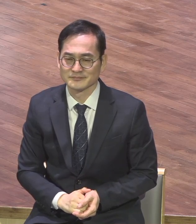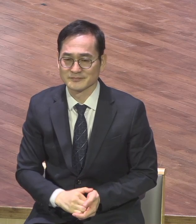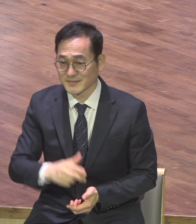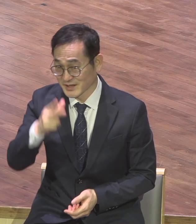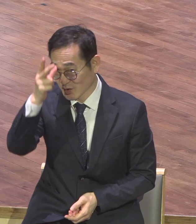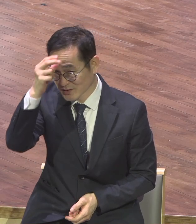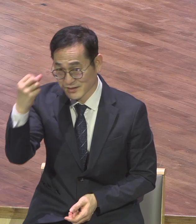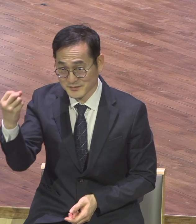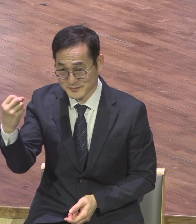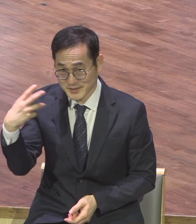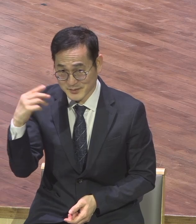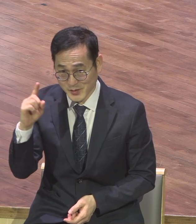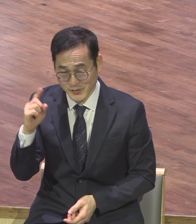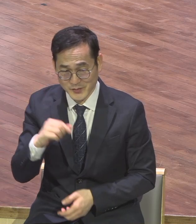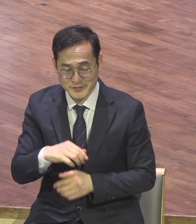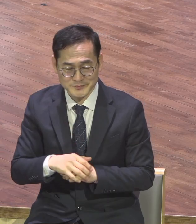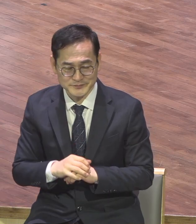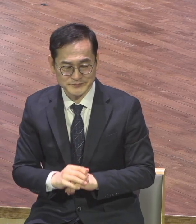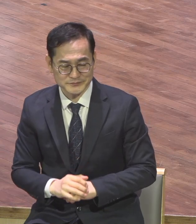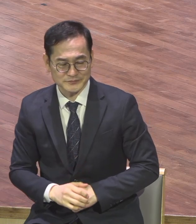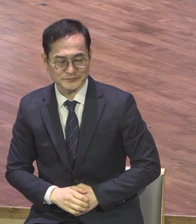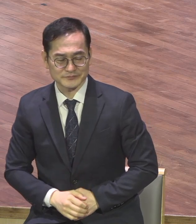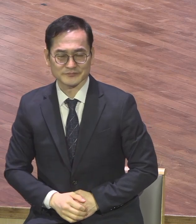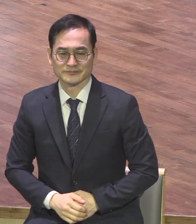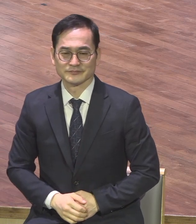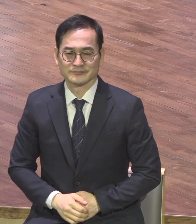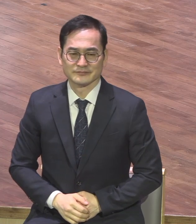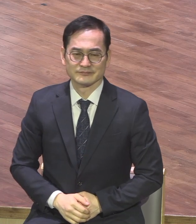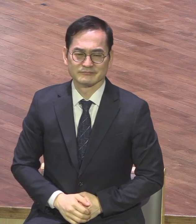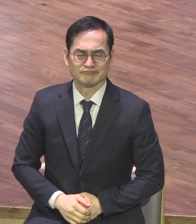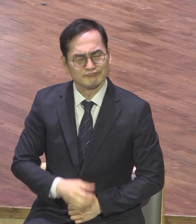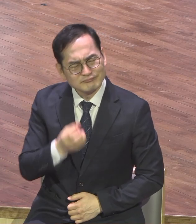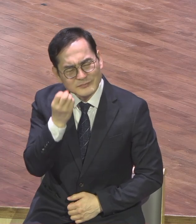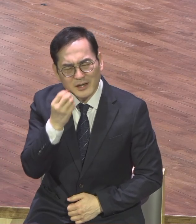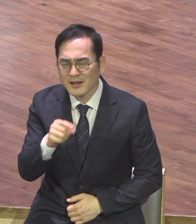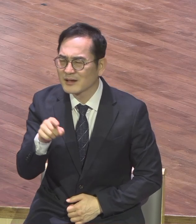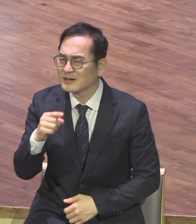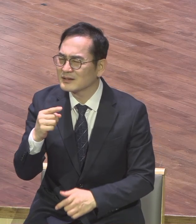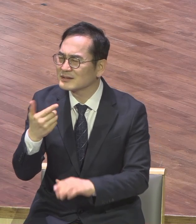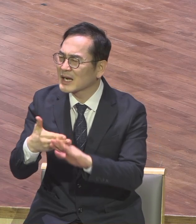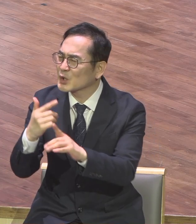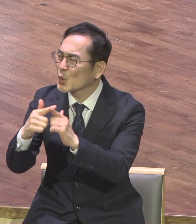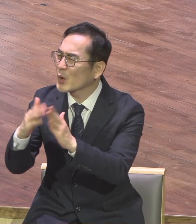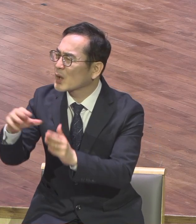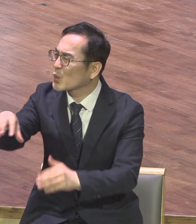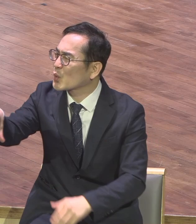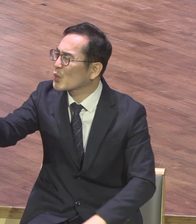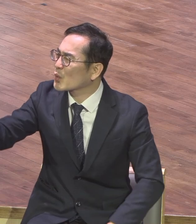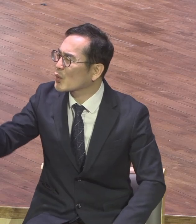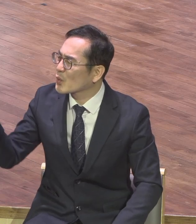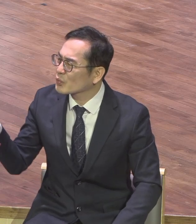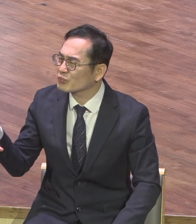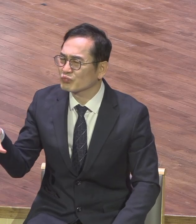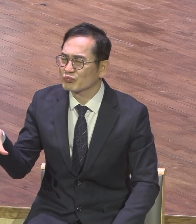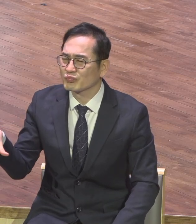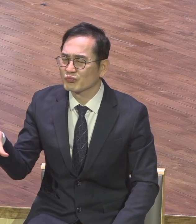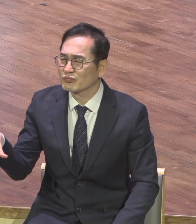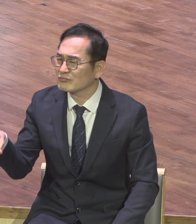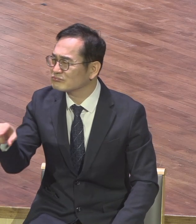경찰이 웃으면서 이런 말을 했어요 이상하게 많은 교회들이 있는데 저 교회는